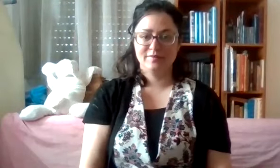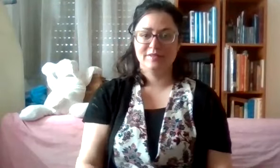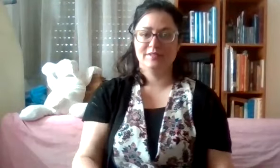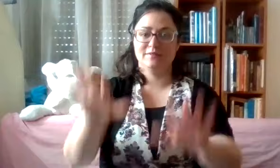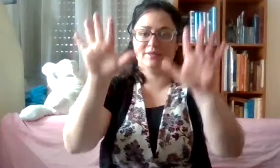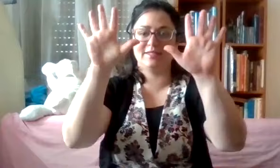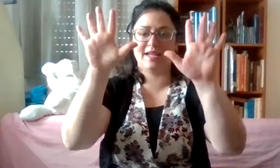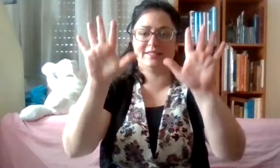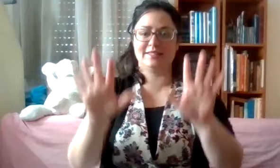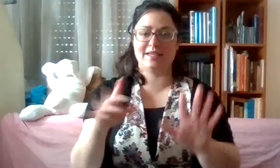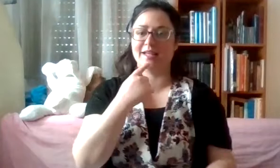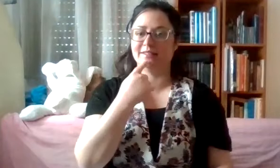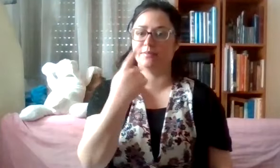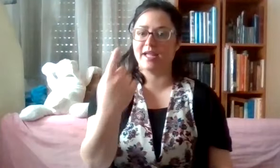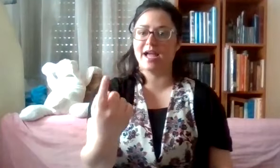ונעשה יחד עשרה דיבריה.